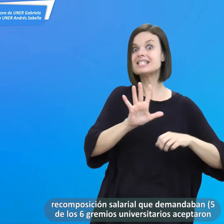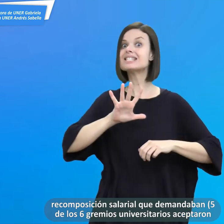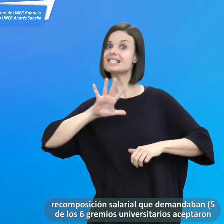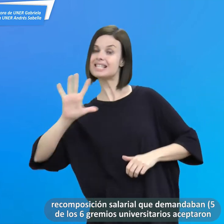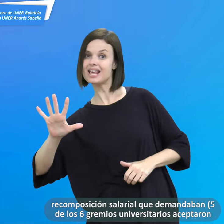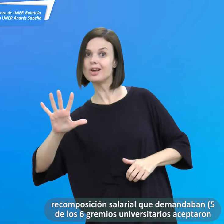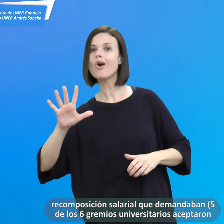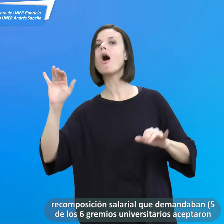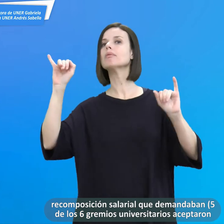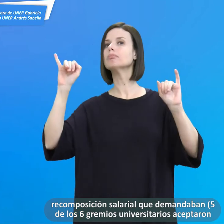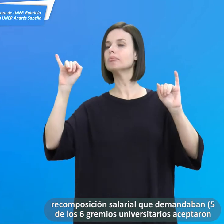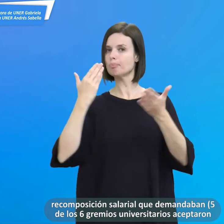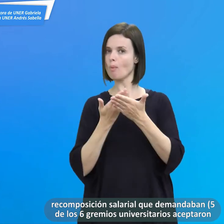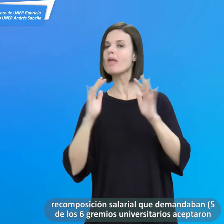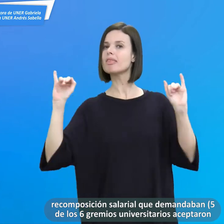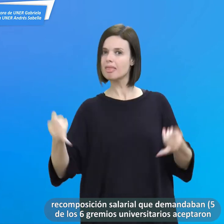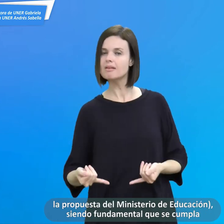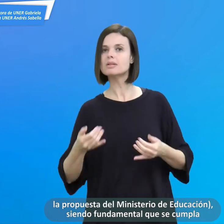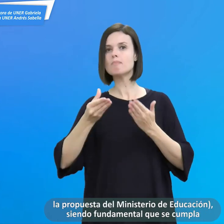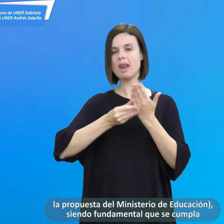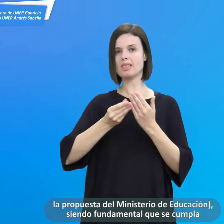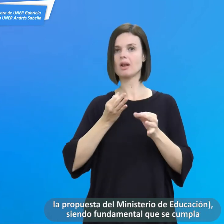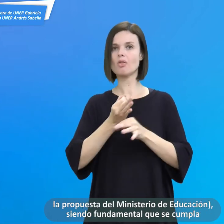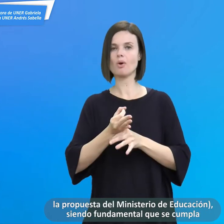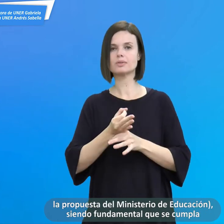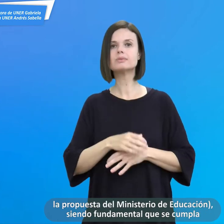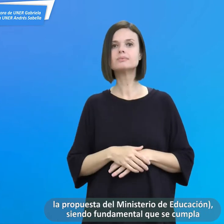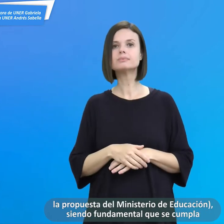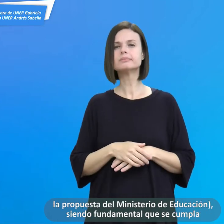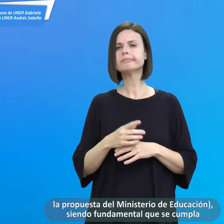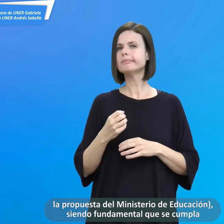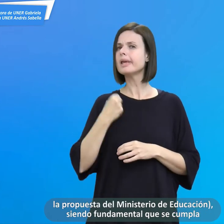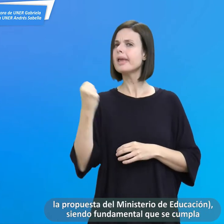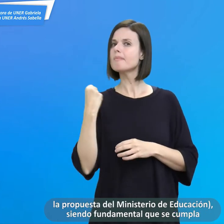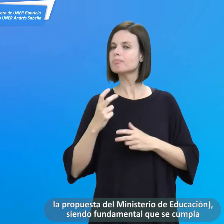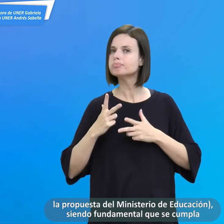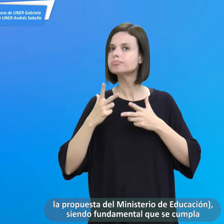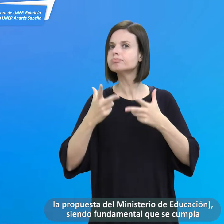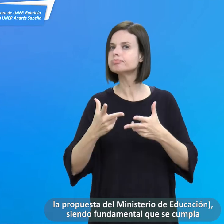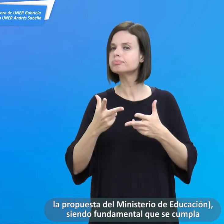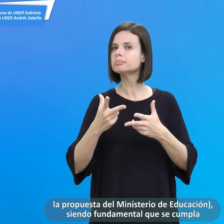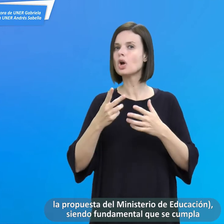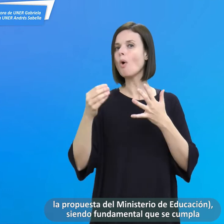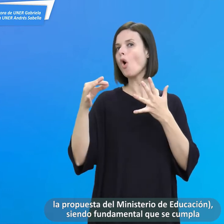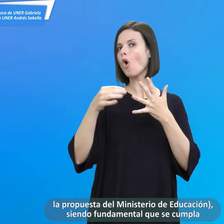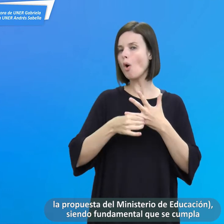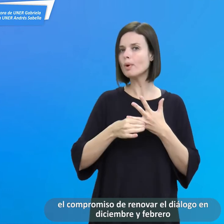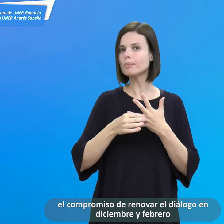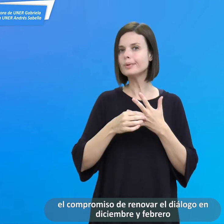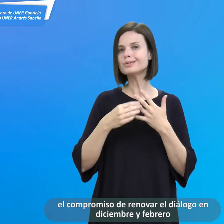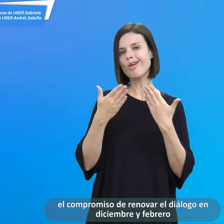Cinco de los seis gremios universitarios aceptaron la propuesta del Ministerio de Educación, siendo